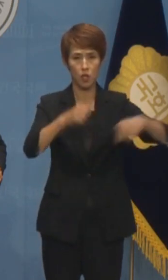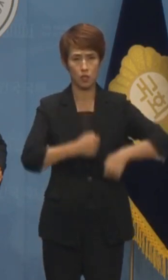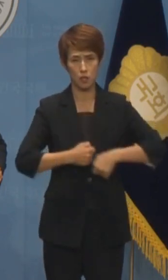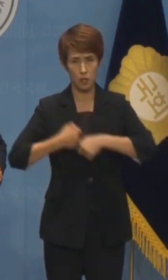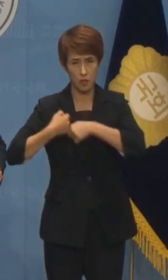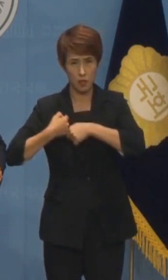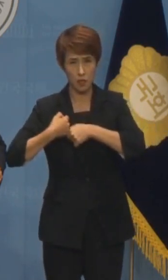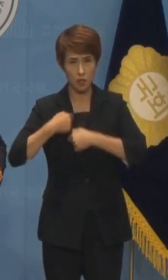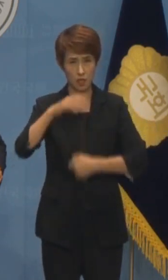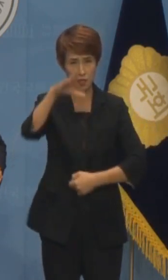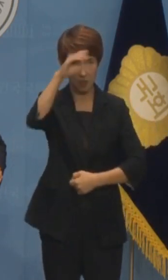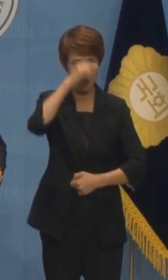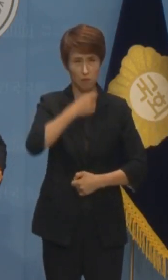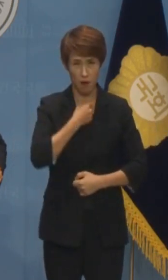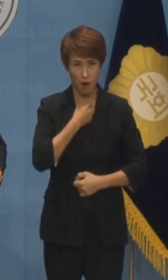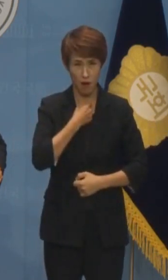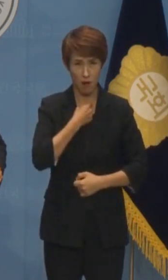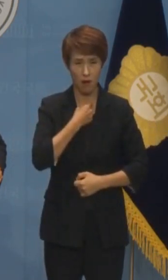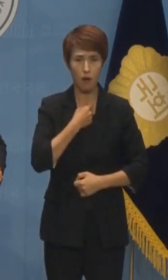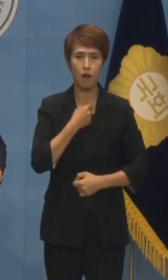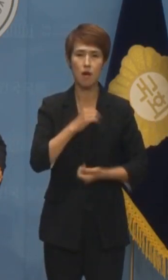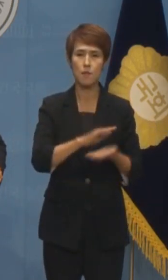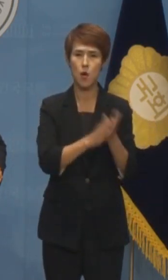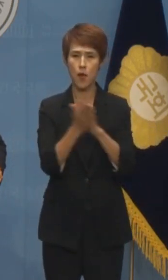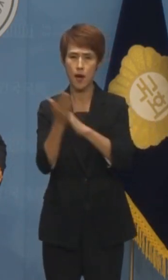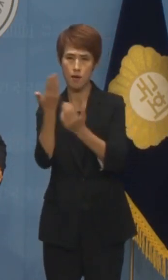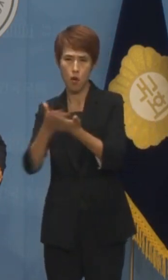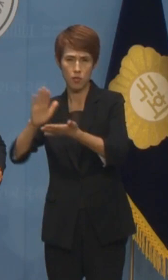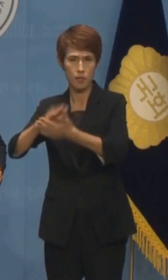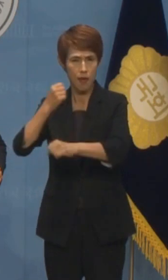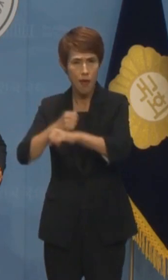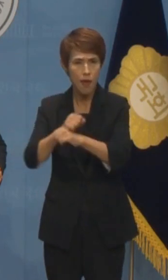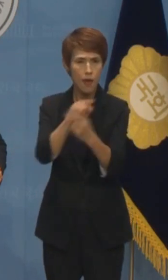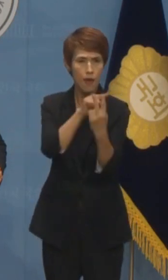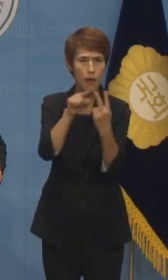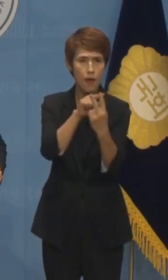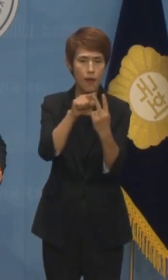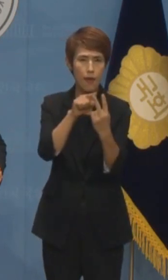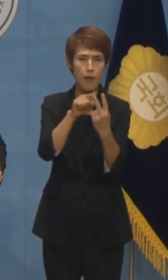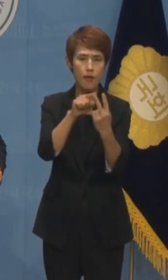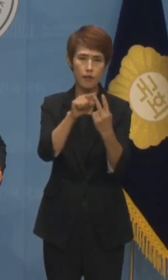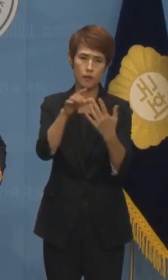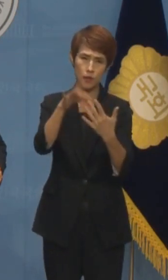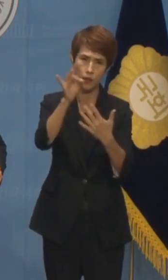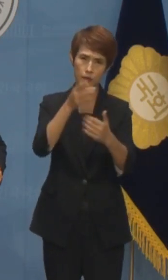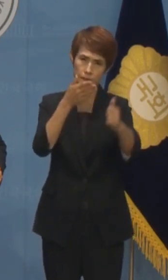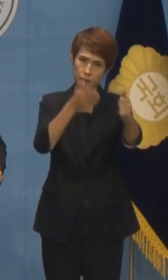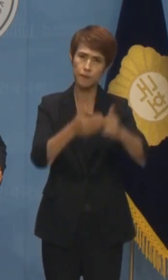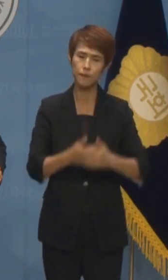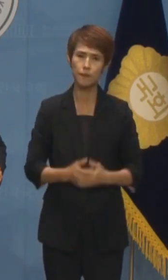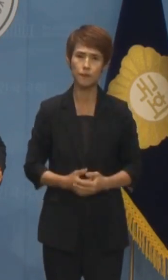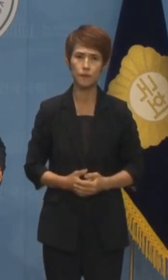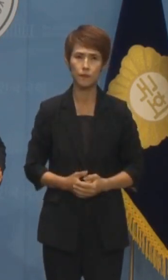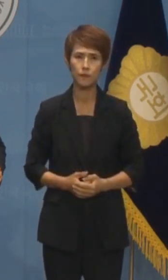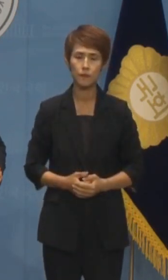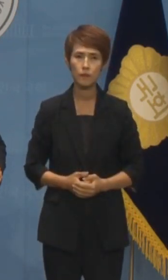변화 혁신의 새로운 길로 나아갈 것인지 이제 선택의 시간이 왔습니다.